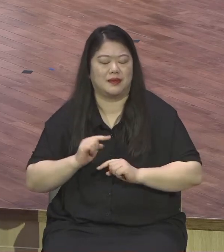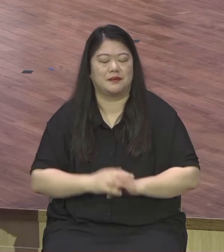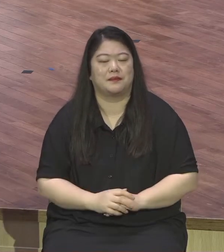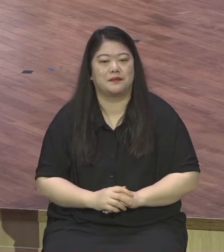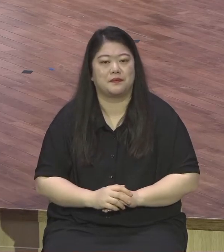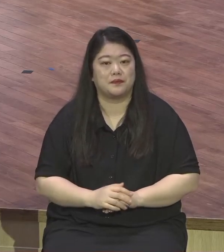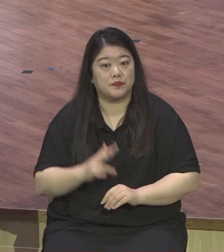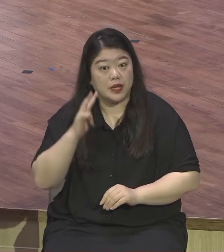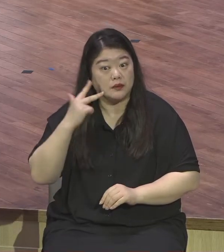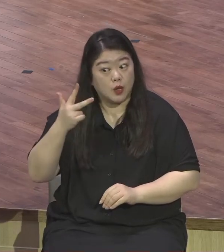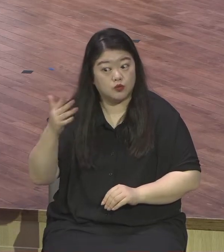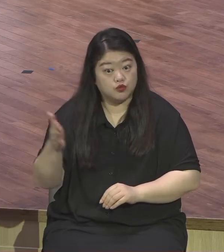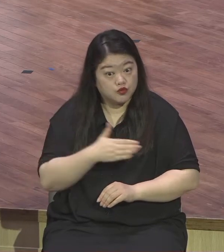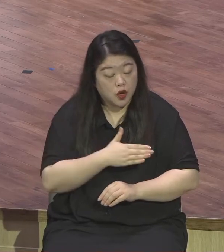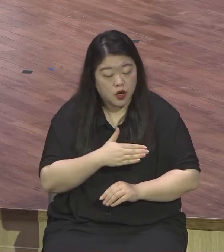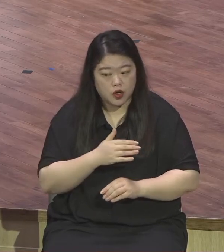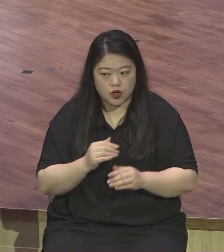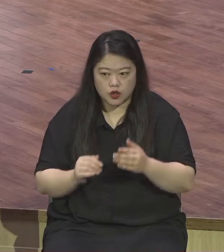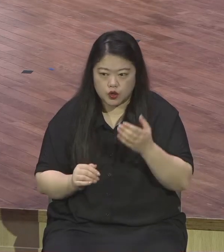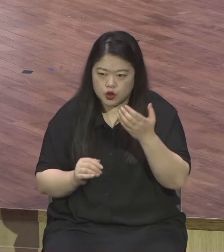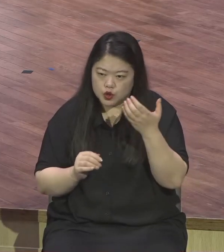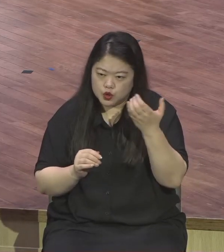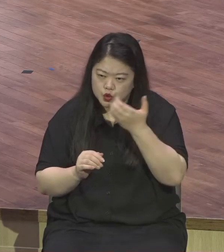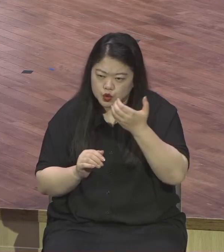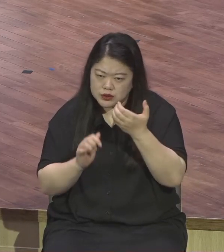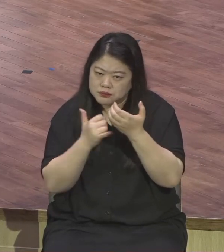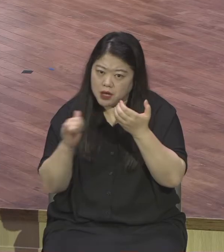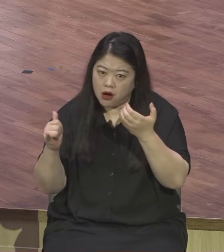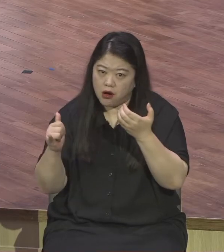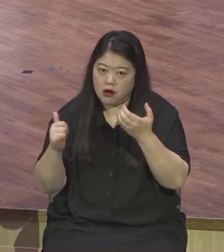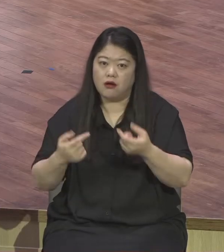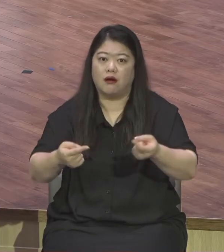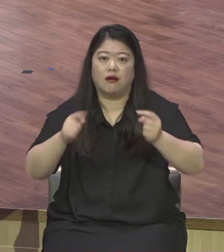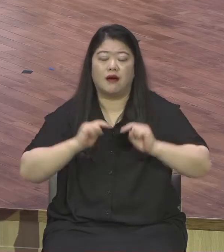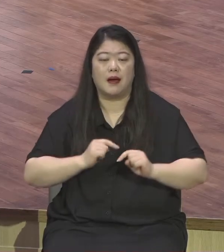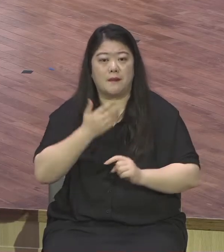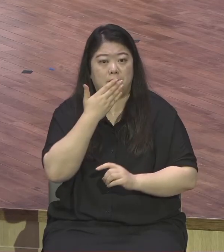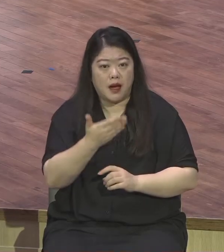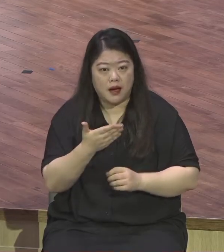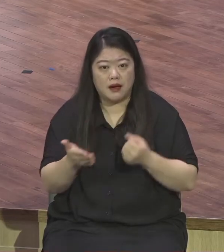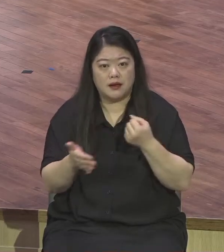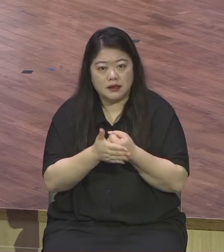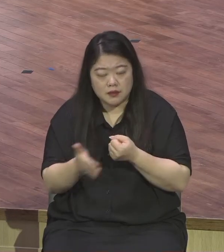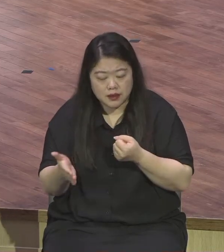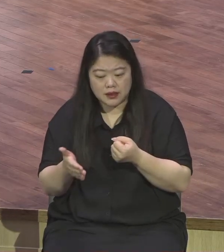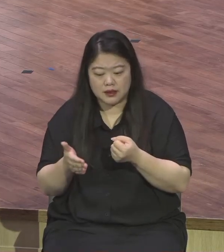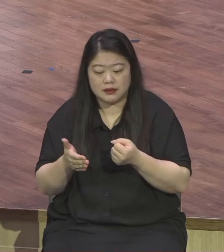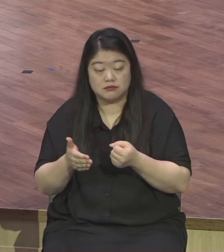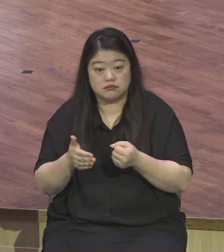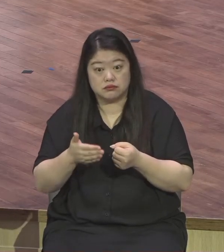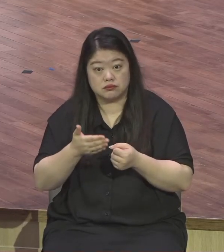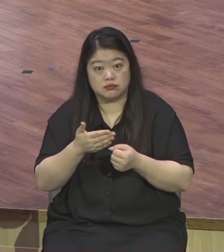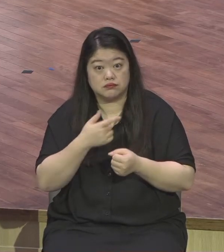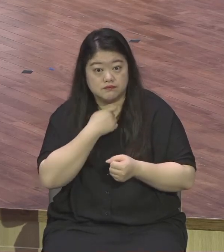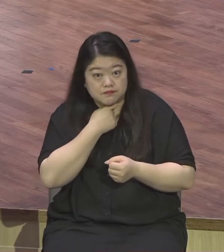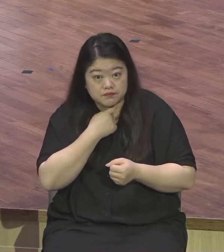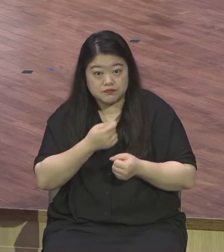그렇게 90명까지 하니까 그렇게 시간을 맞춰서 하시길 바랍니다. 참석하신 분들은